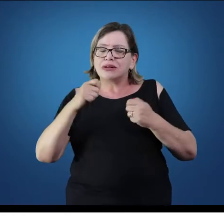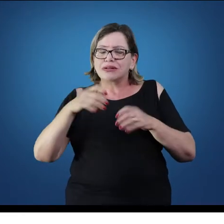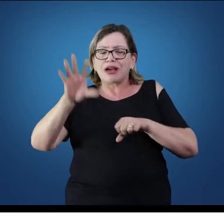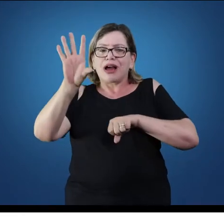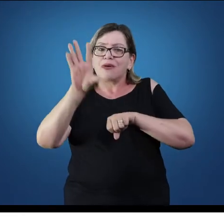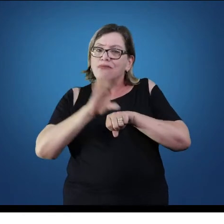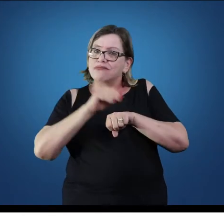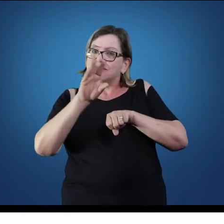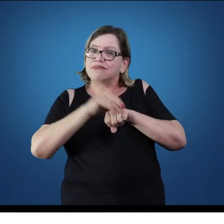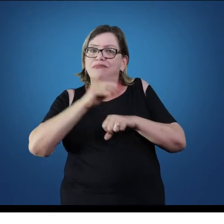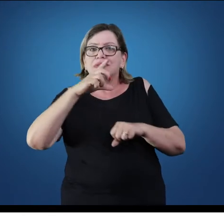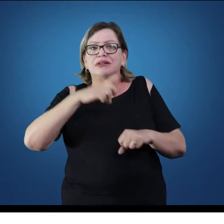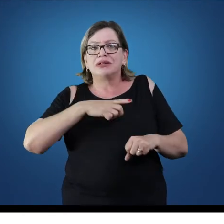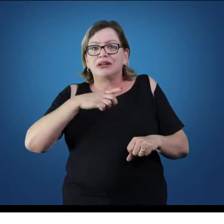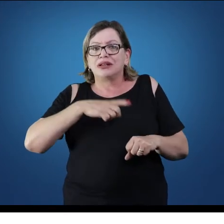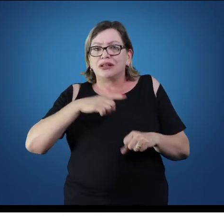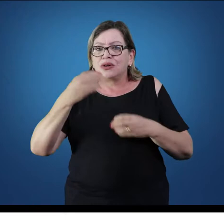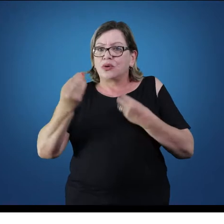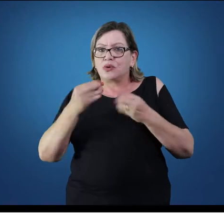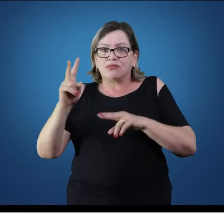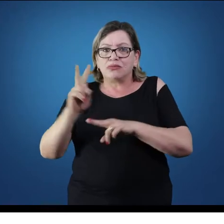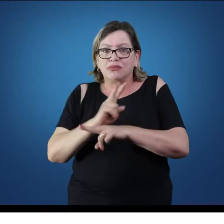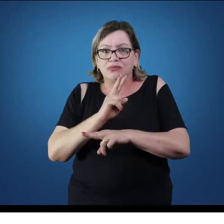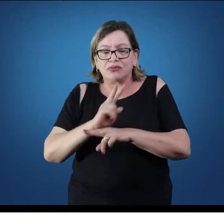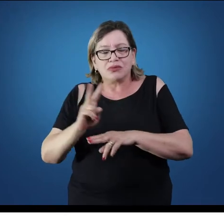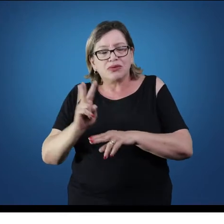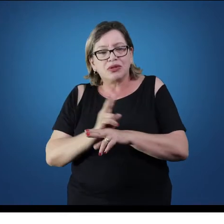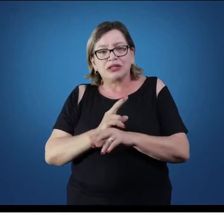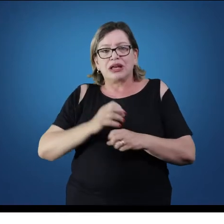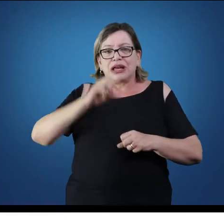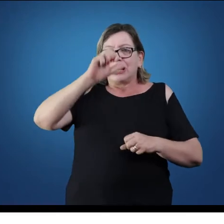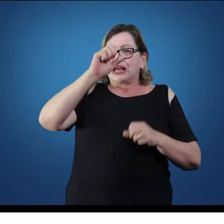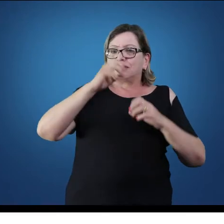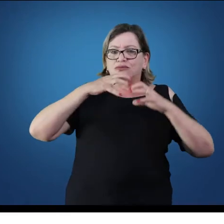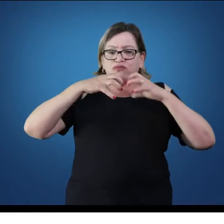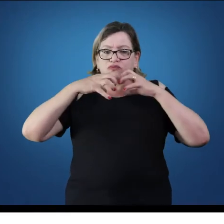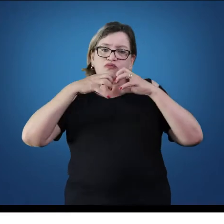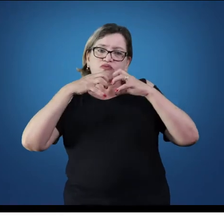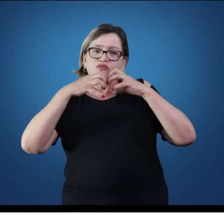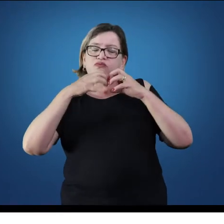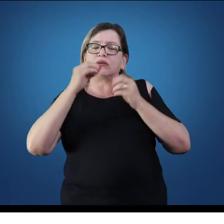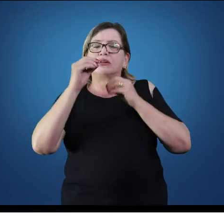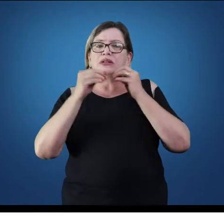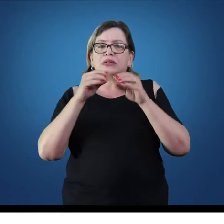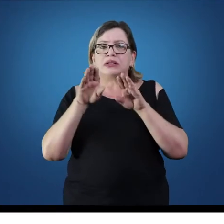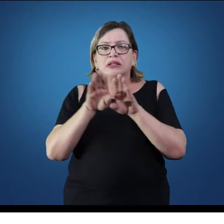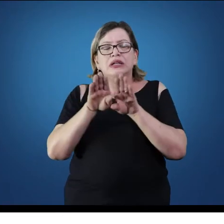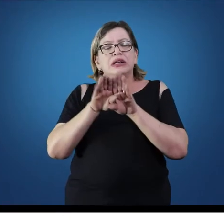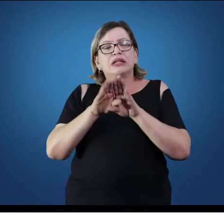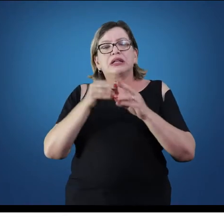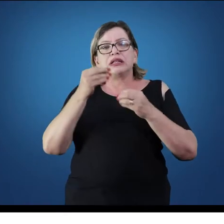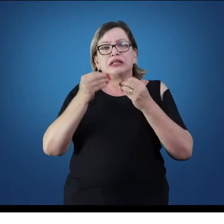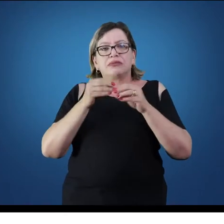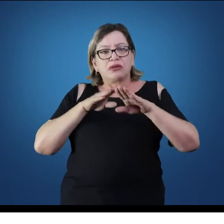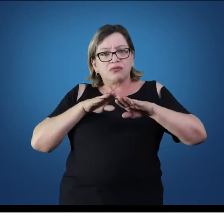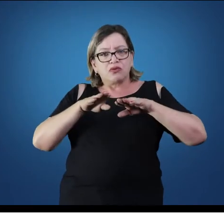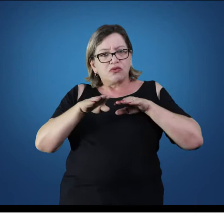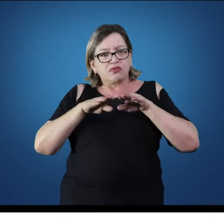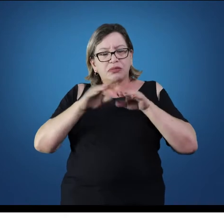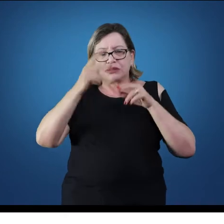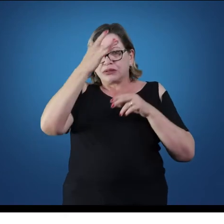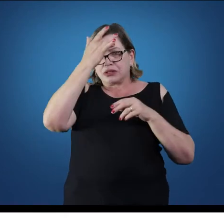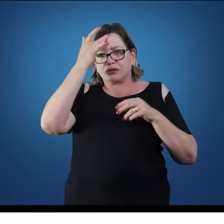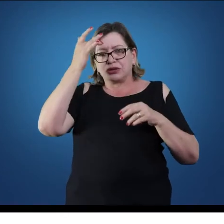aí na relação aí do nosso sistema nervoso periférico e sua relação com o movimento humano.